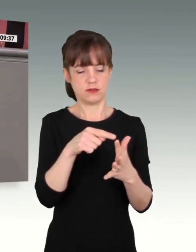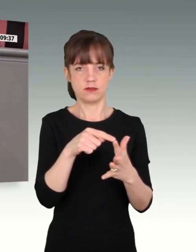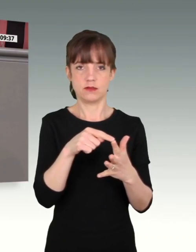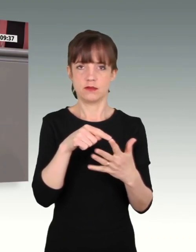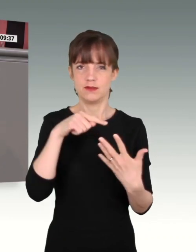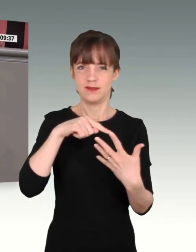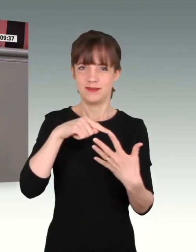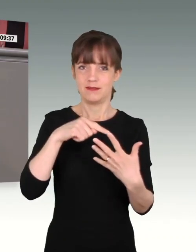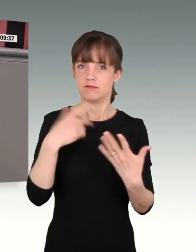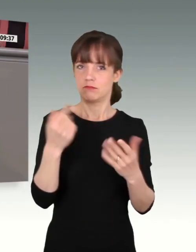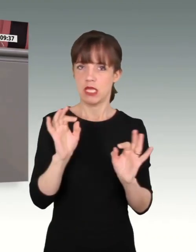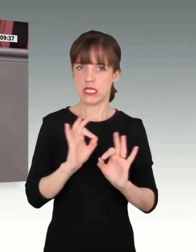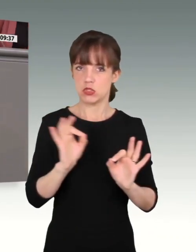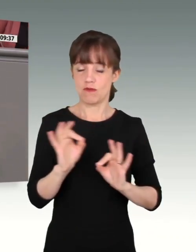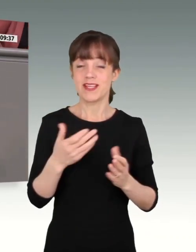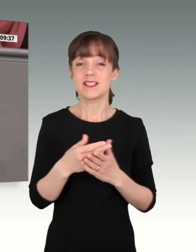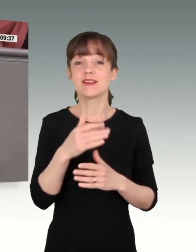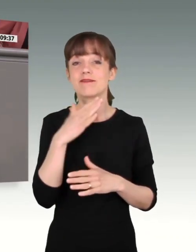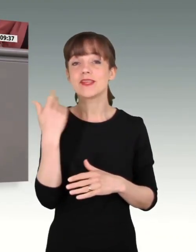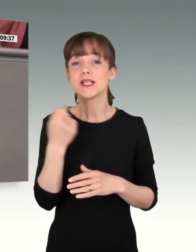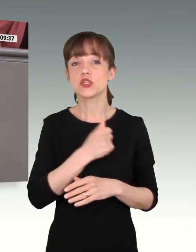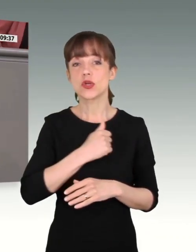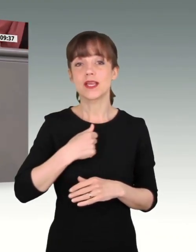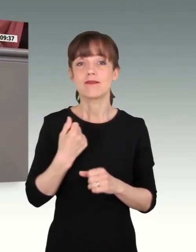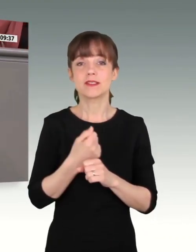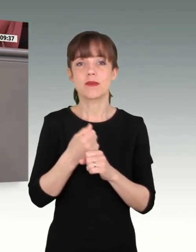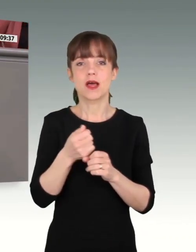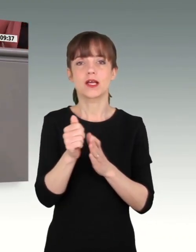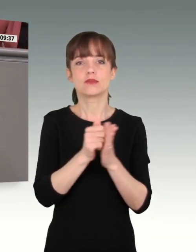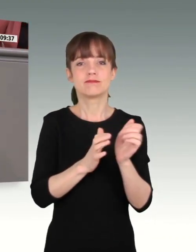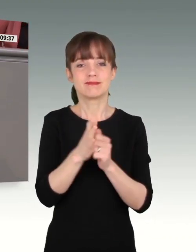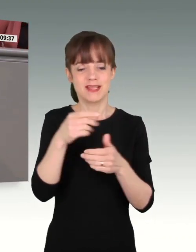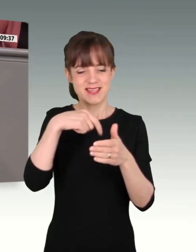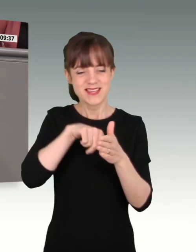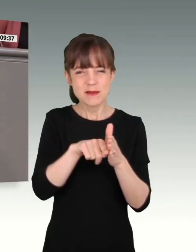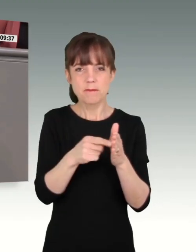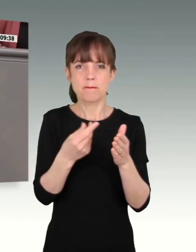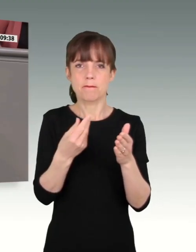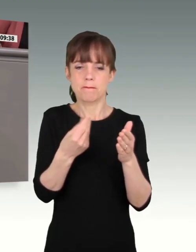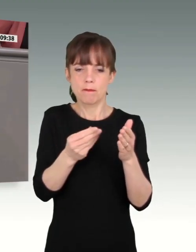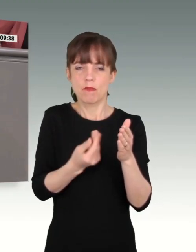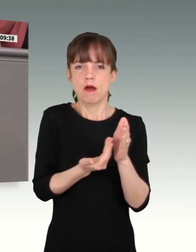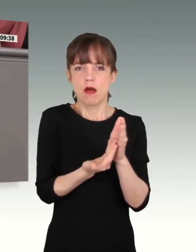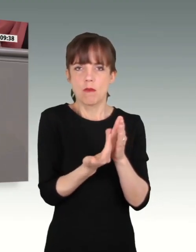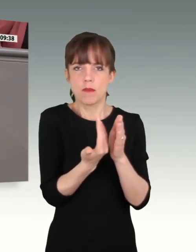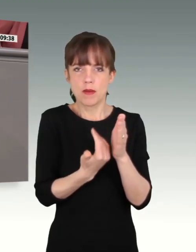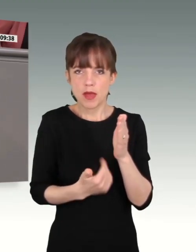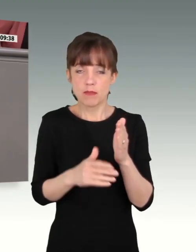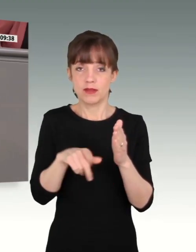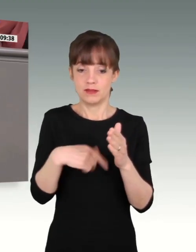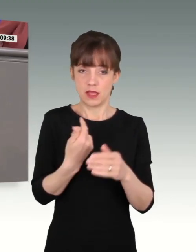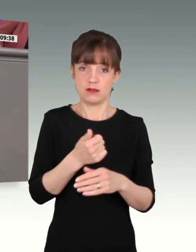eine Katastrophe. Und deswegen schneiden viele Soldaten das Innenfutter heraus. Mit diesen Handschuhen ist es für jeden Soldaten nahezu unmöglich,